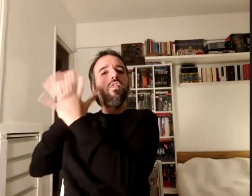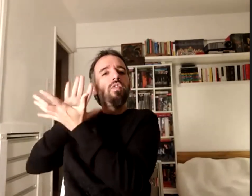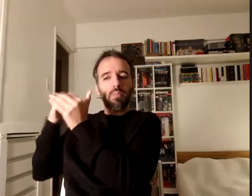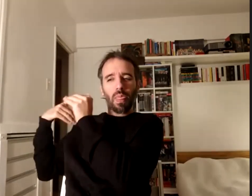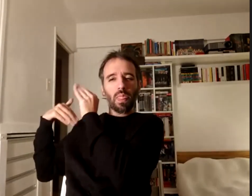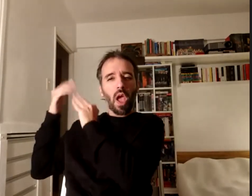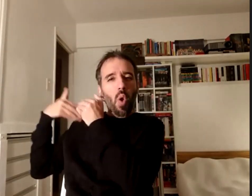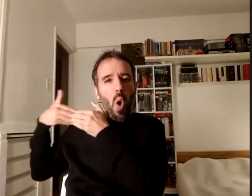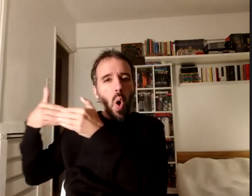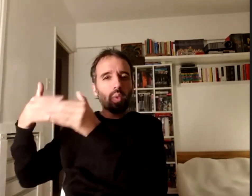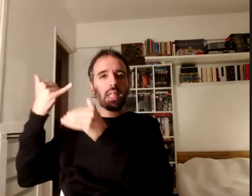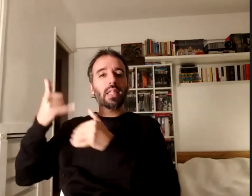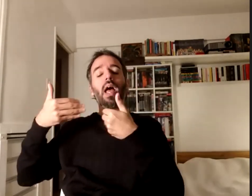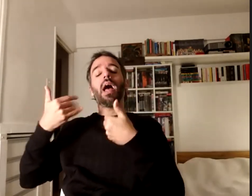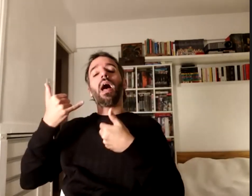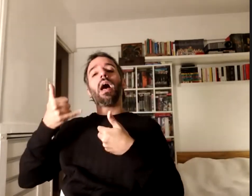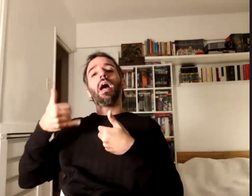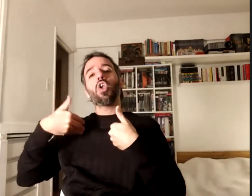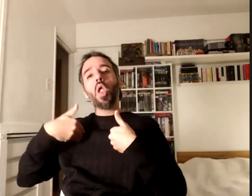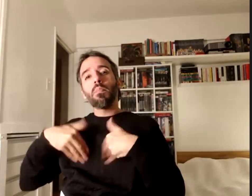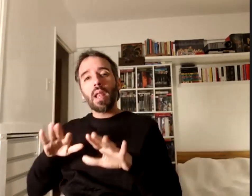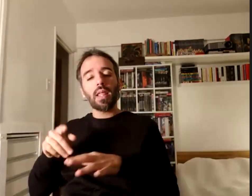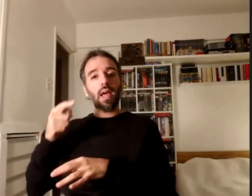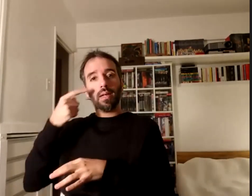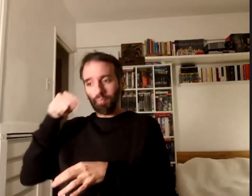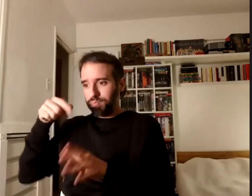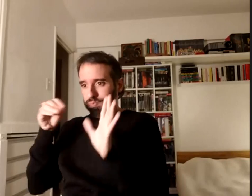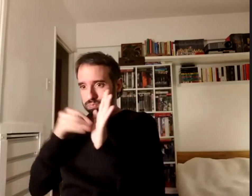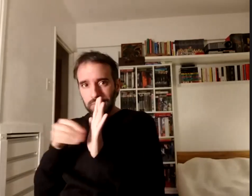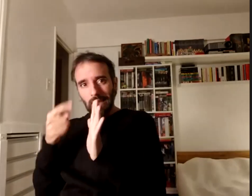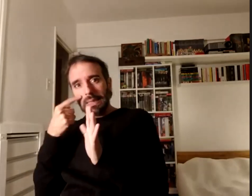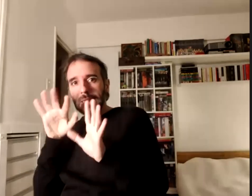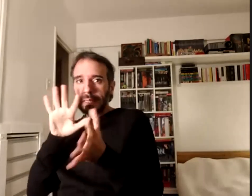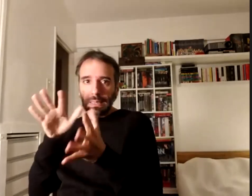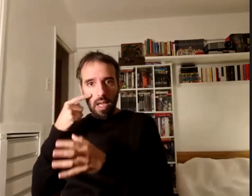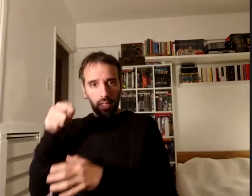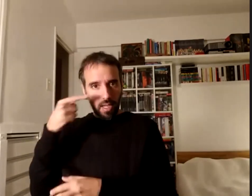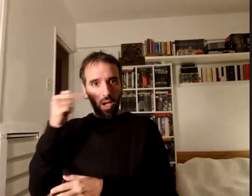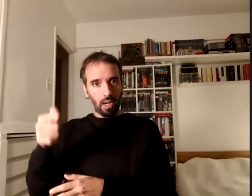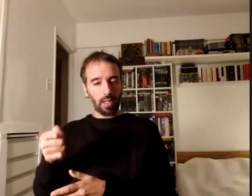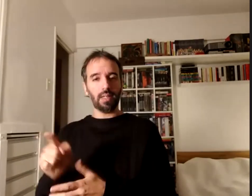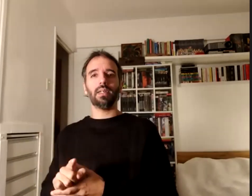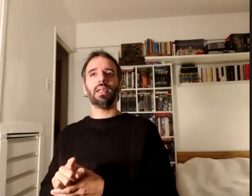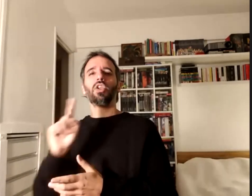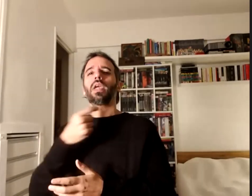están ahí definidas en esos parámetros de normalidad no quiero extenderme porque sé que